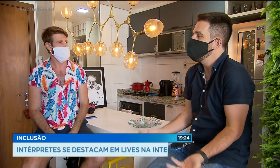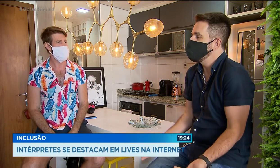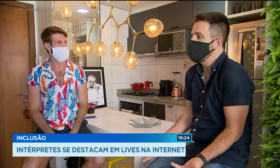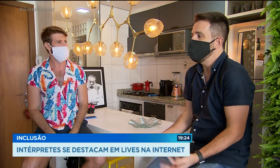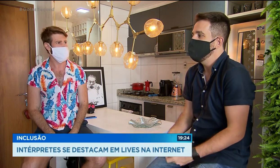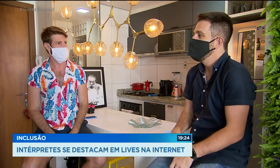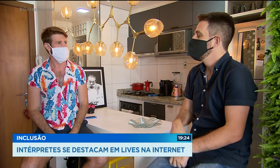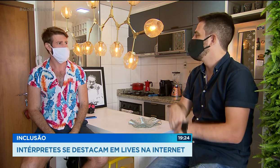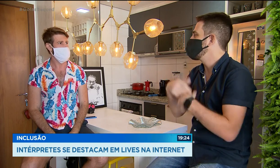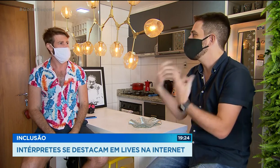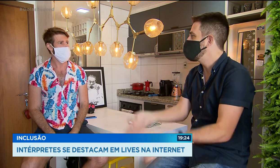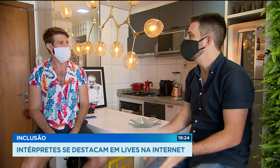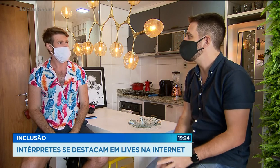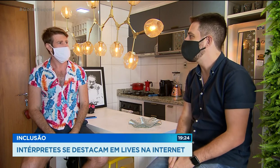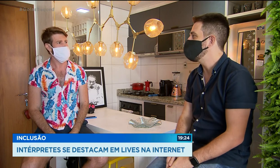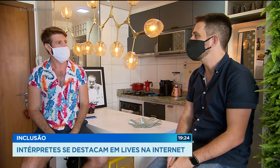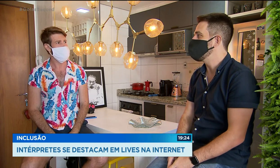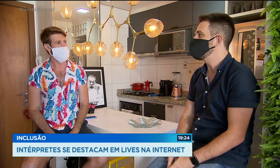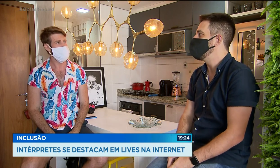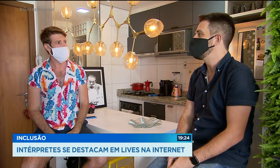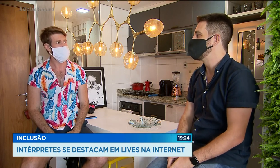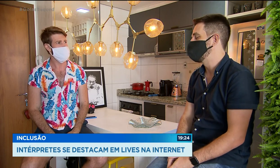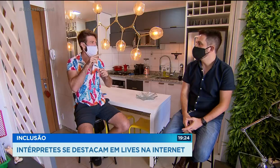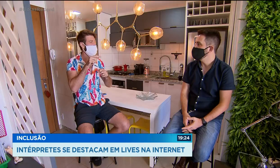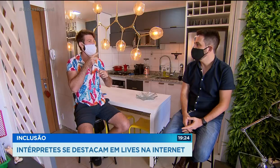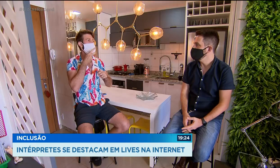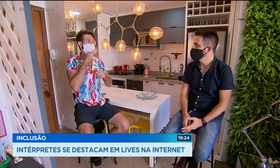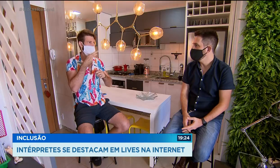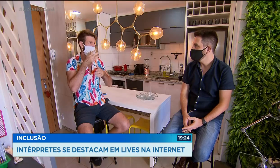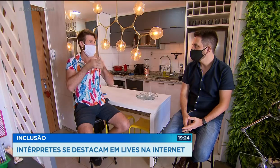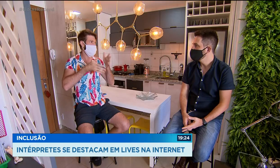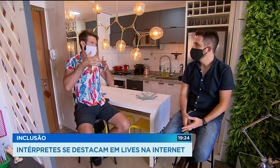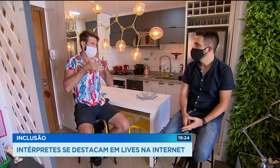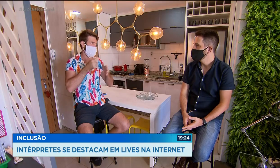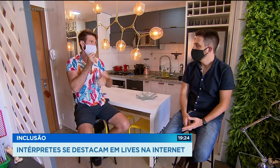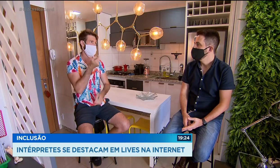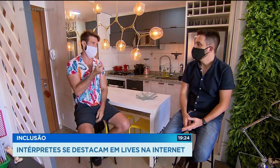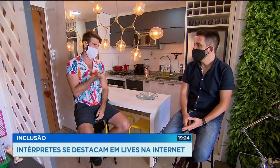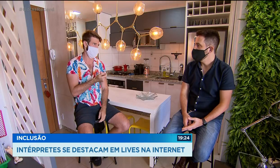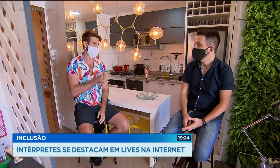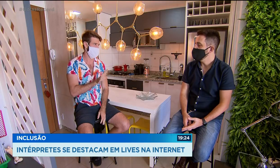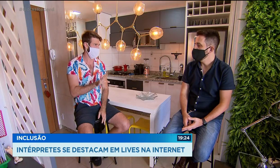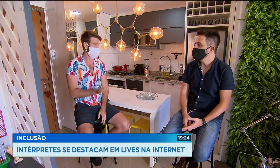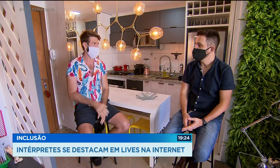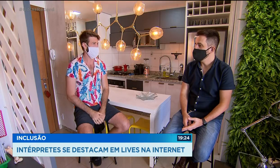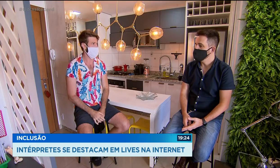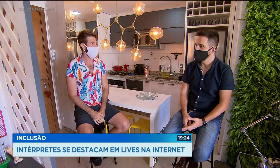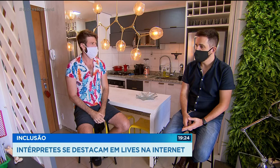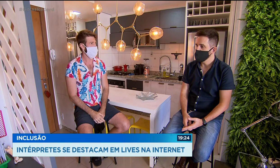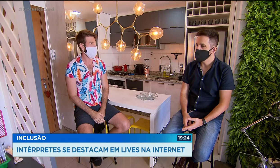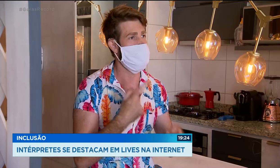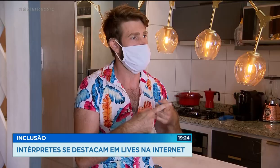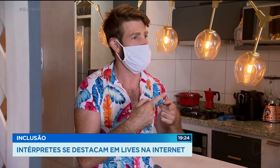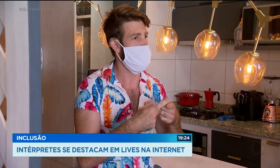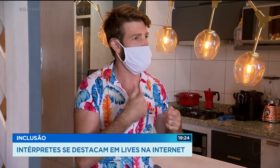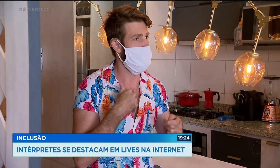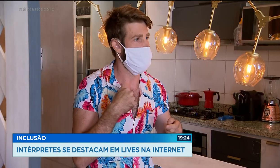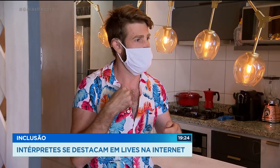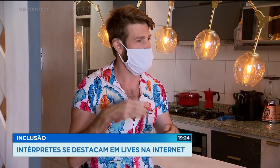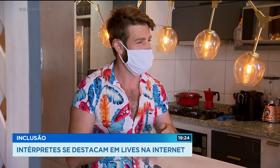comentei, nós nos emocionamos como todos. Com a ajuda do intérprete Diego, batemos um papo com o Adriano. Ele explica que nasceu